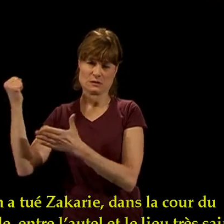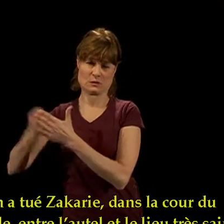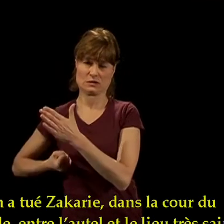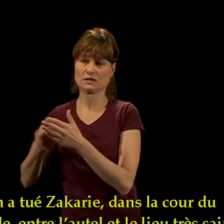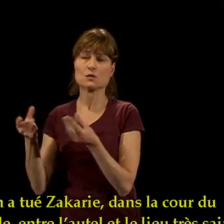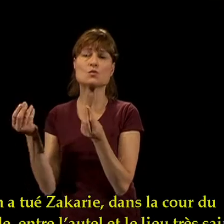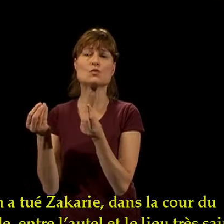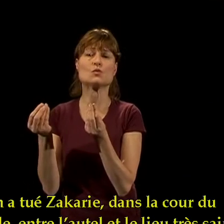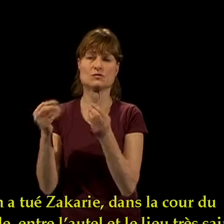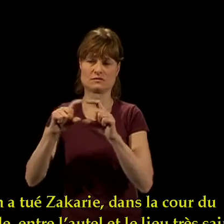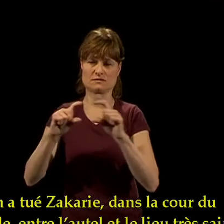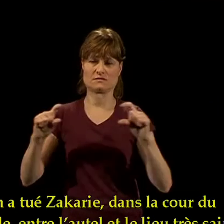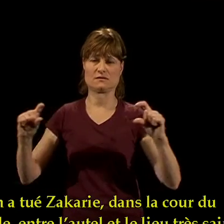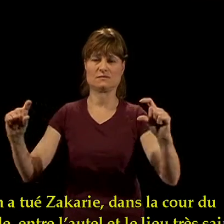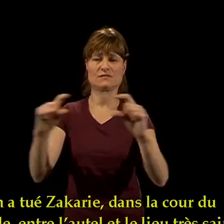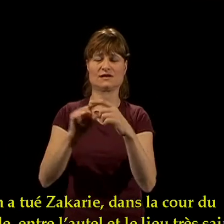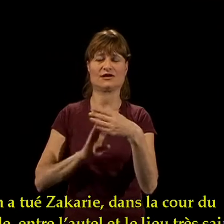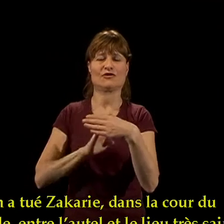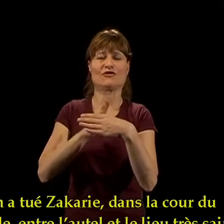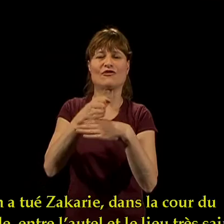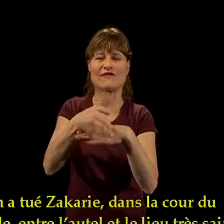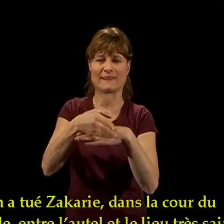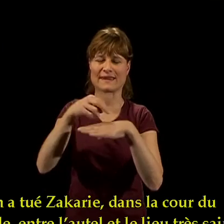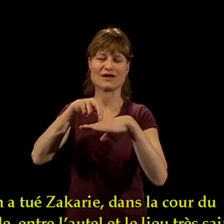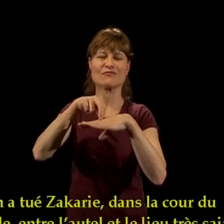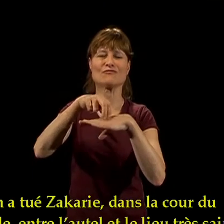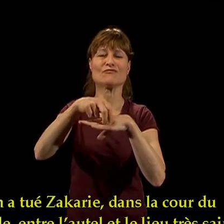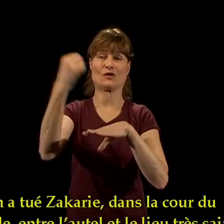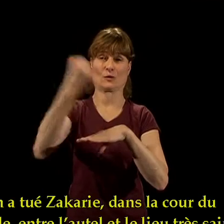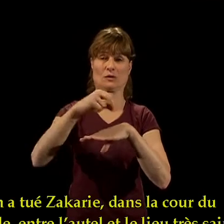temple, entre l'autel et le lieu très saint.